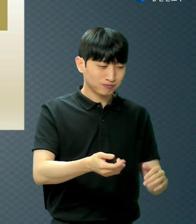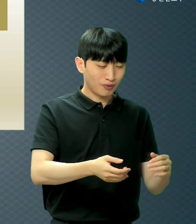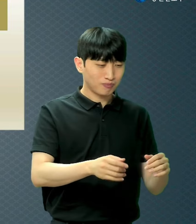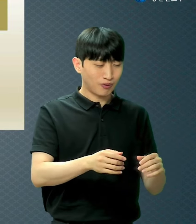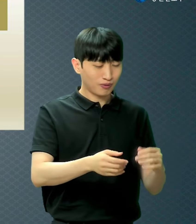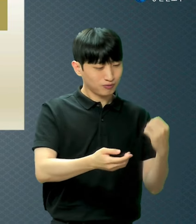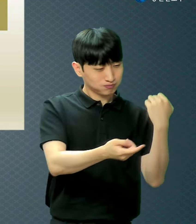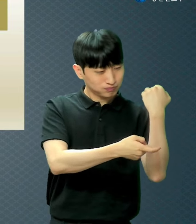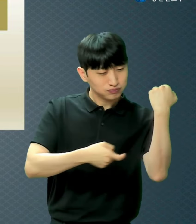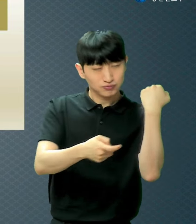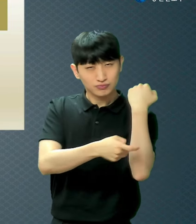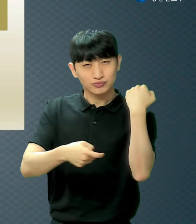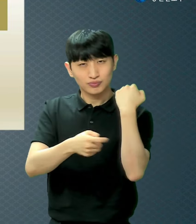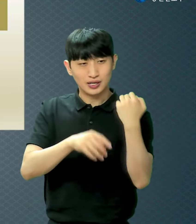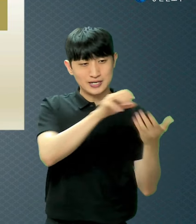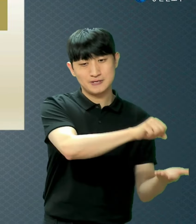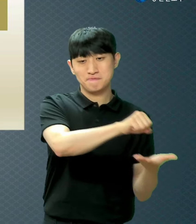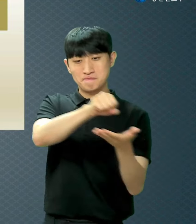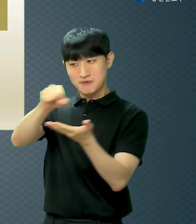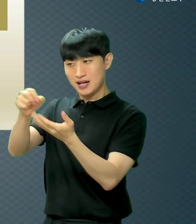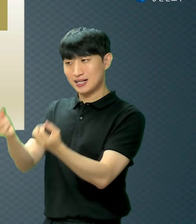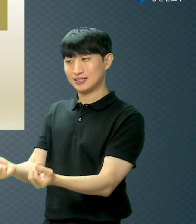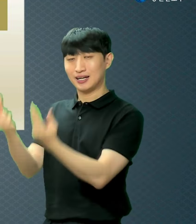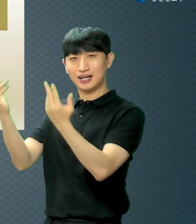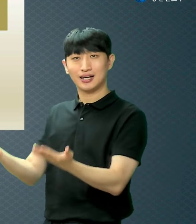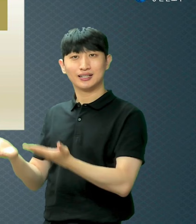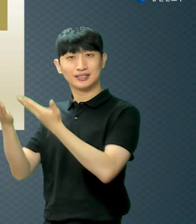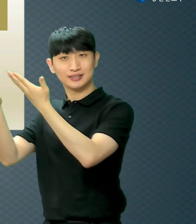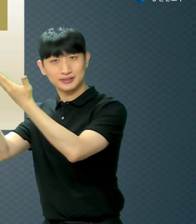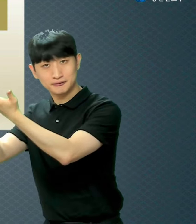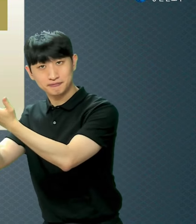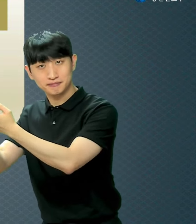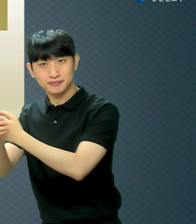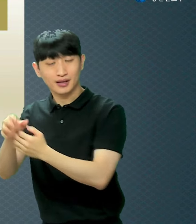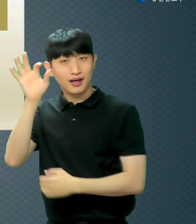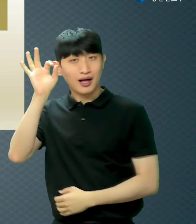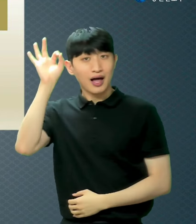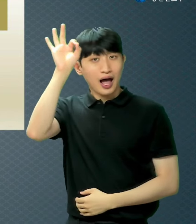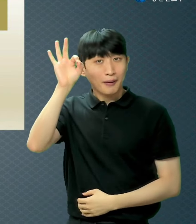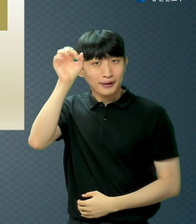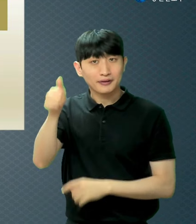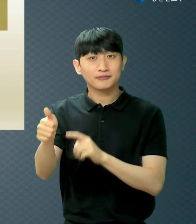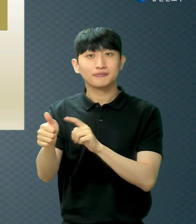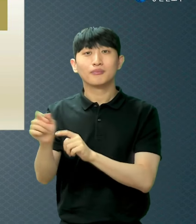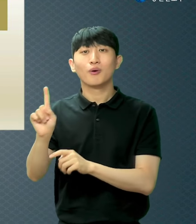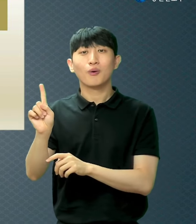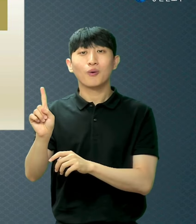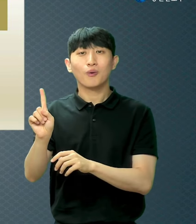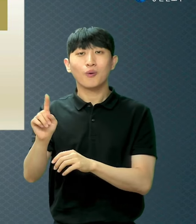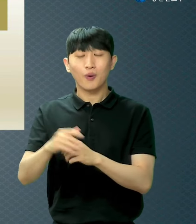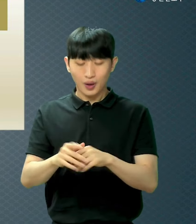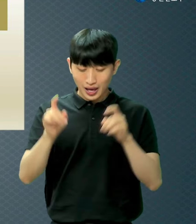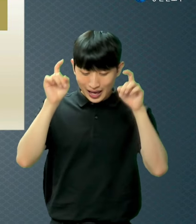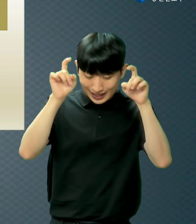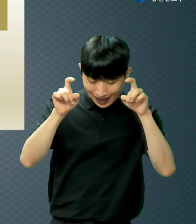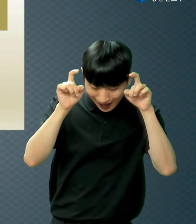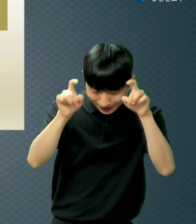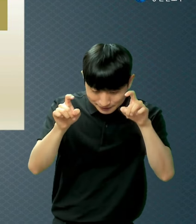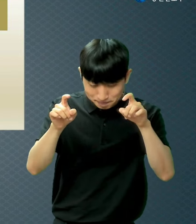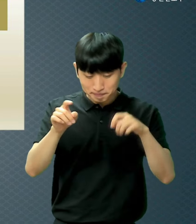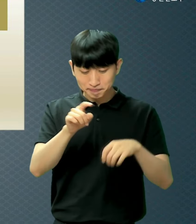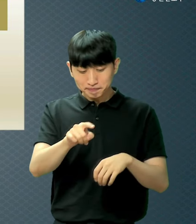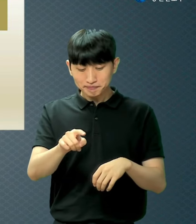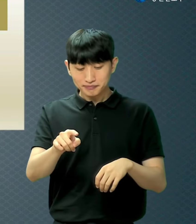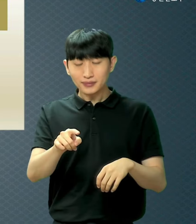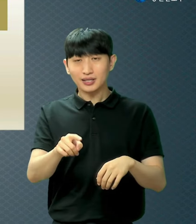동생 아벨은 양의 첫 새끼와 그 기름으로 드렸습니다 그런데 어떤